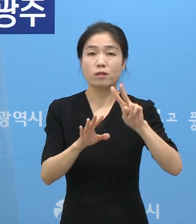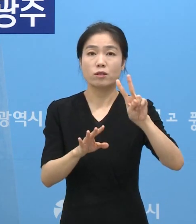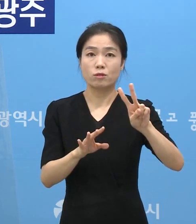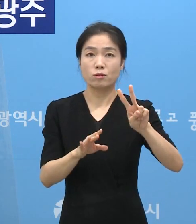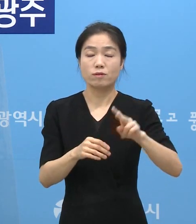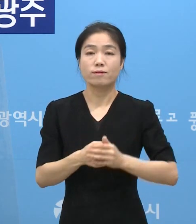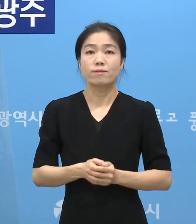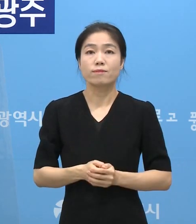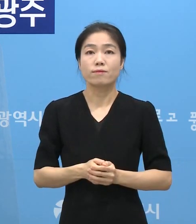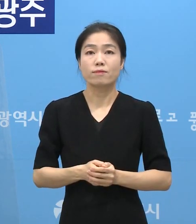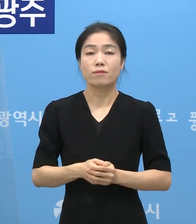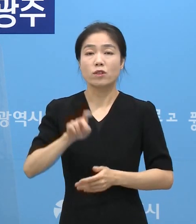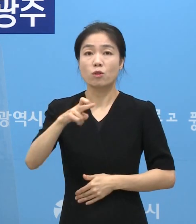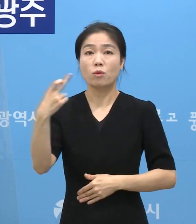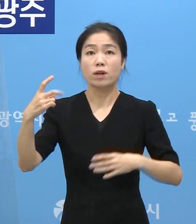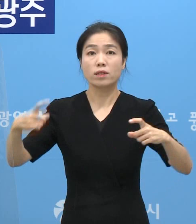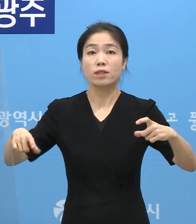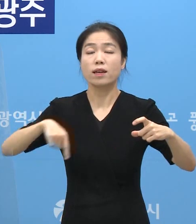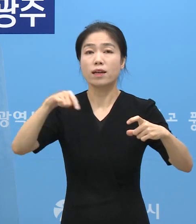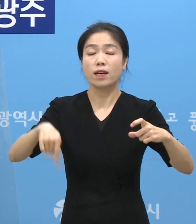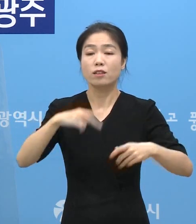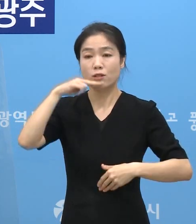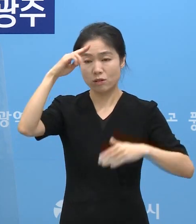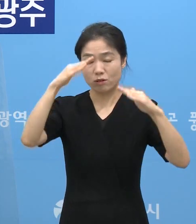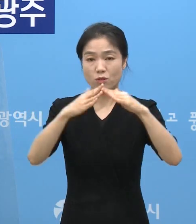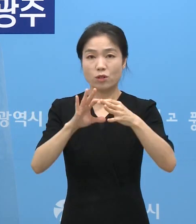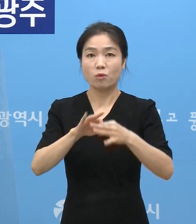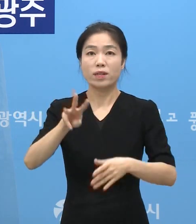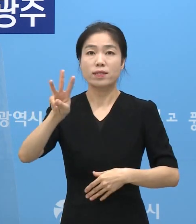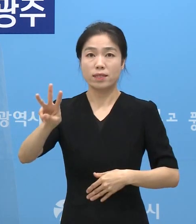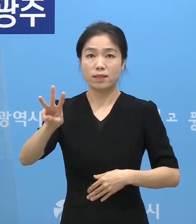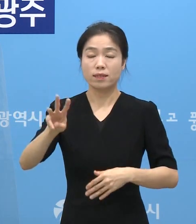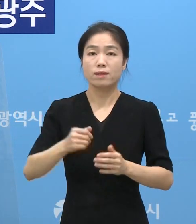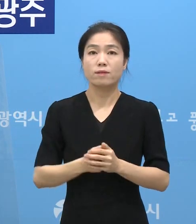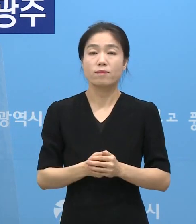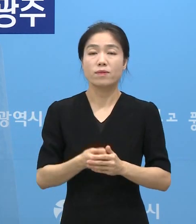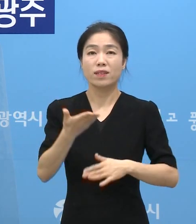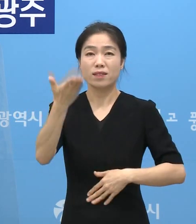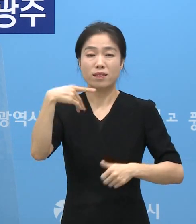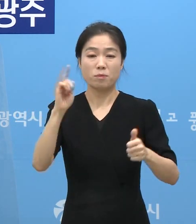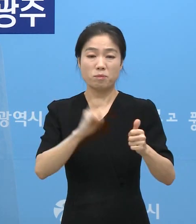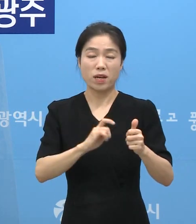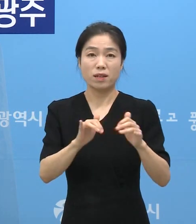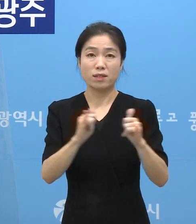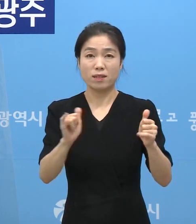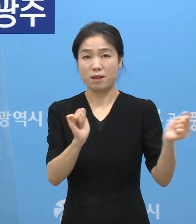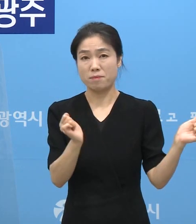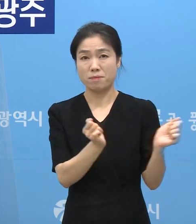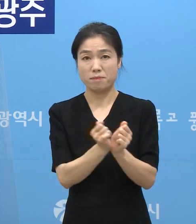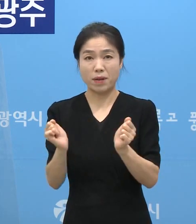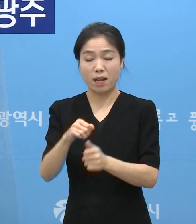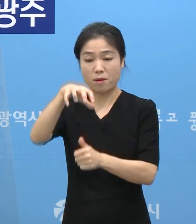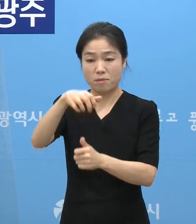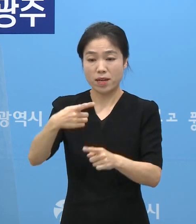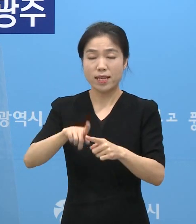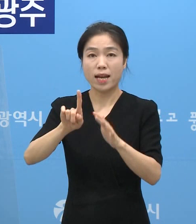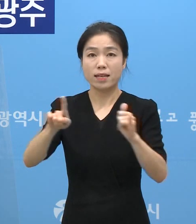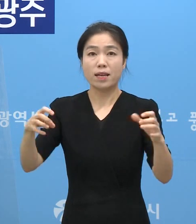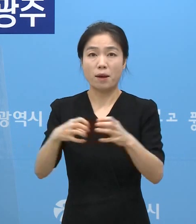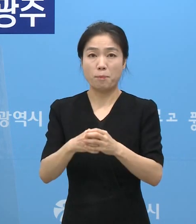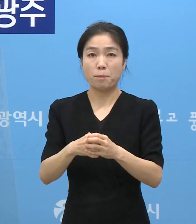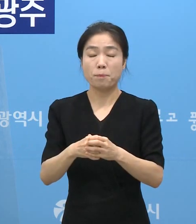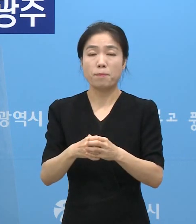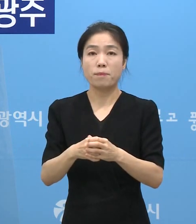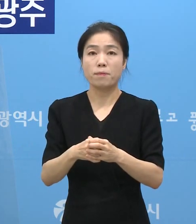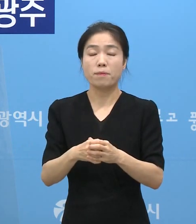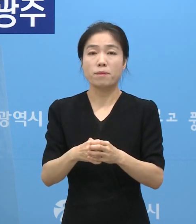광산구 소재 호프집 관련 3명 기이 확진자 관련으로 격리 중 1명을 포함하여